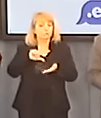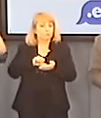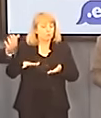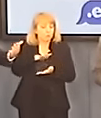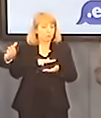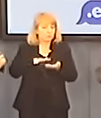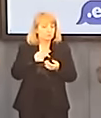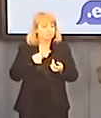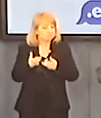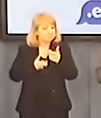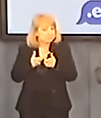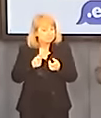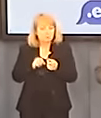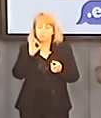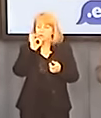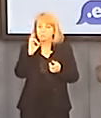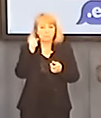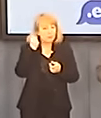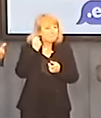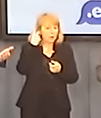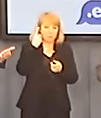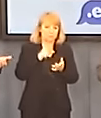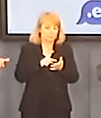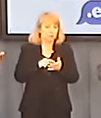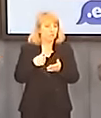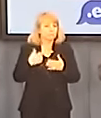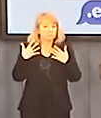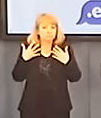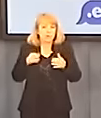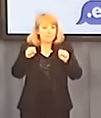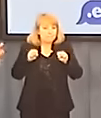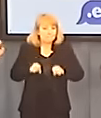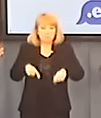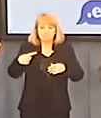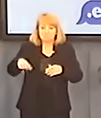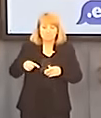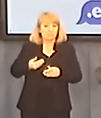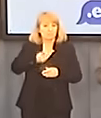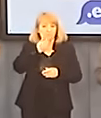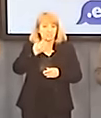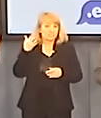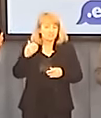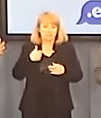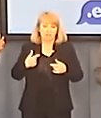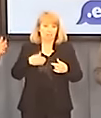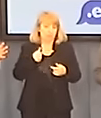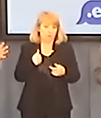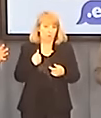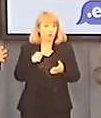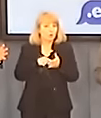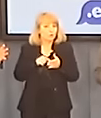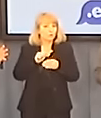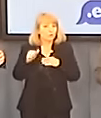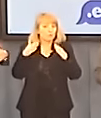wykraczającą poza ogólnie ramy tego, co banki robią. Otóż, krótko mówiąc, chodzi o domy,